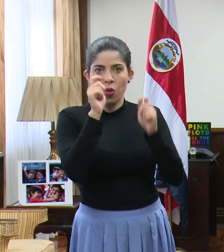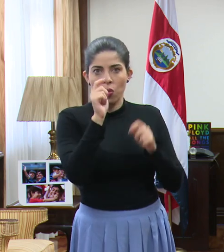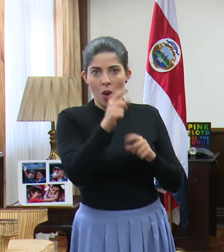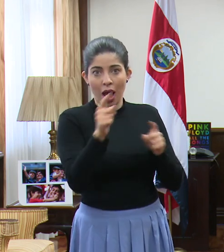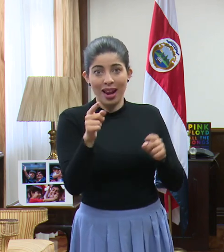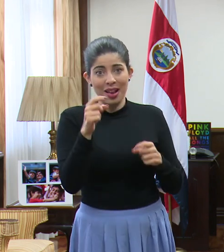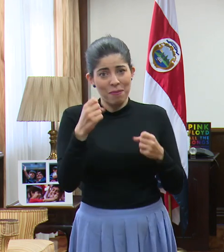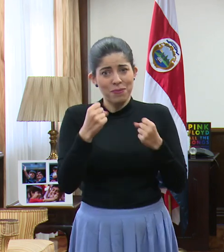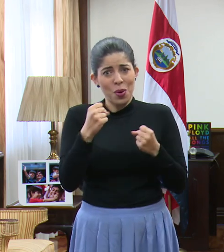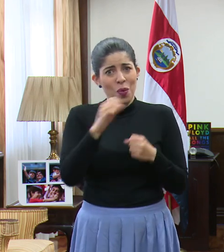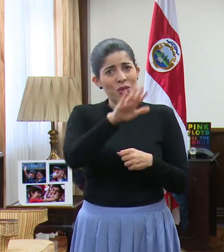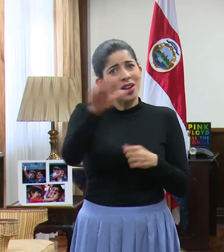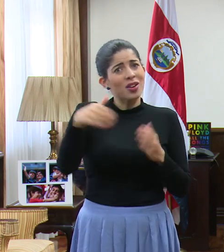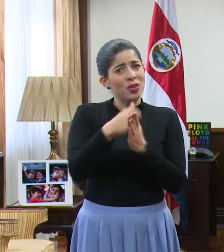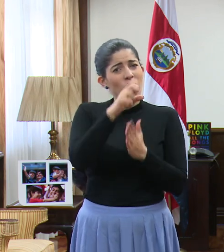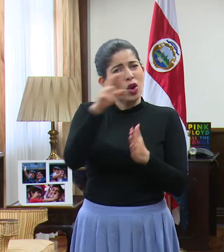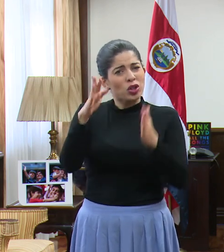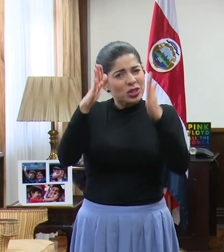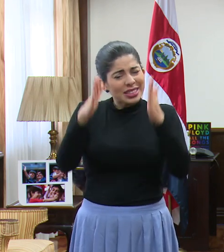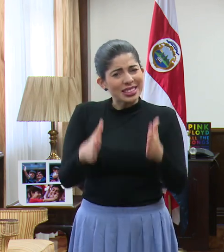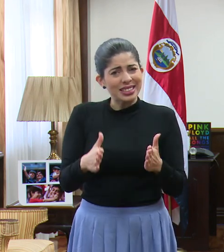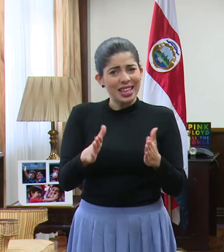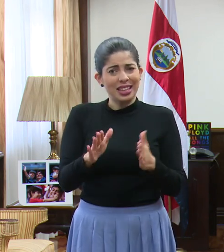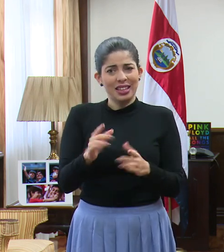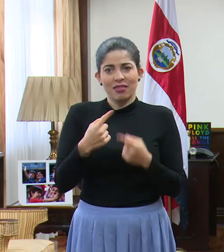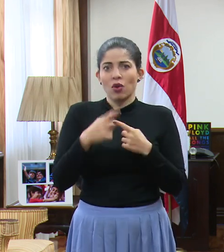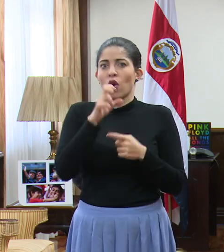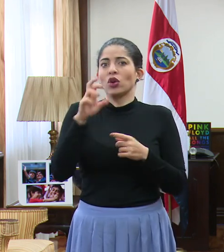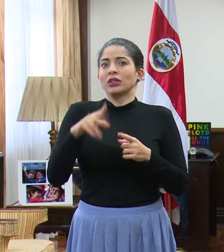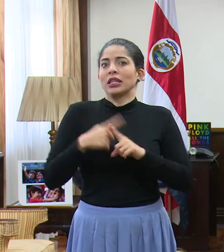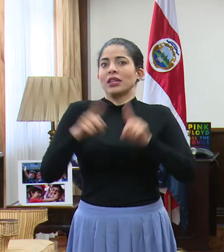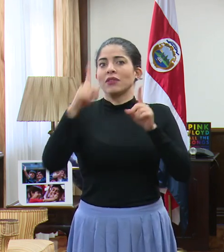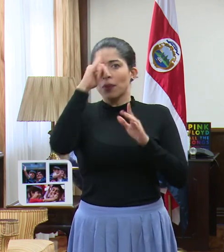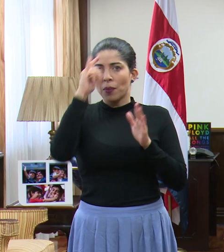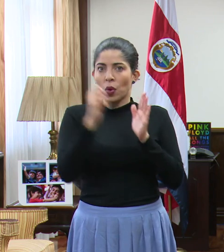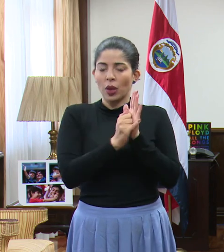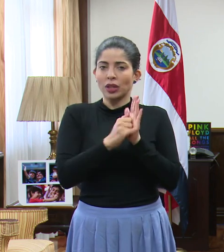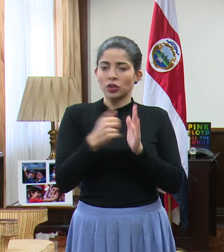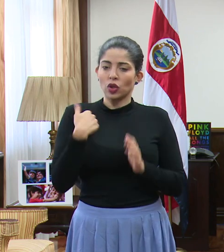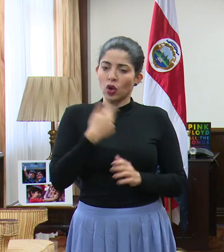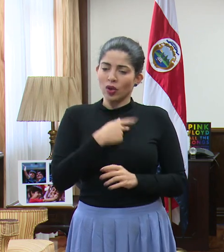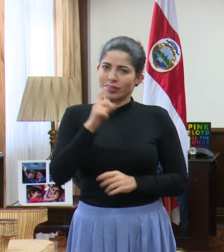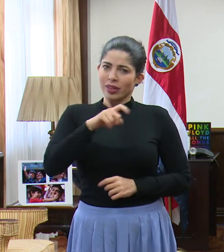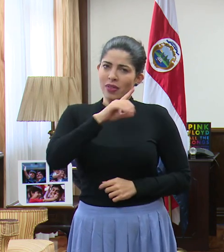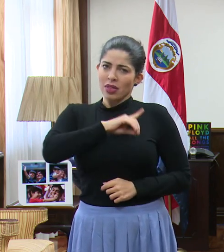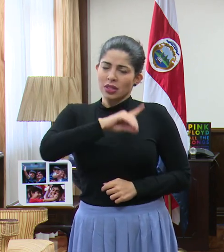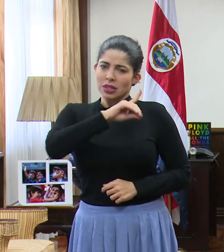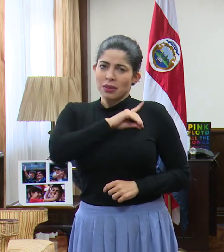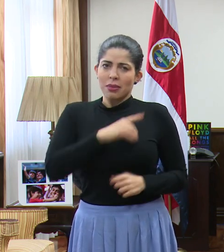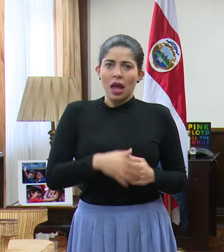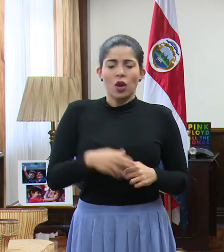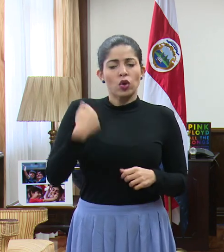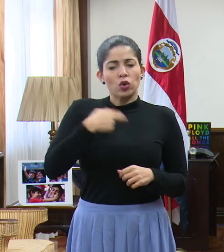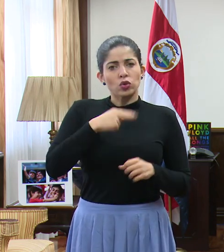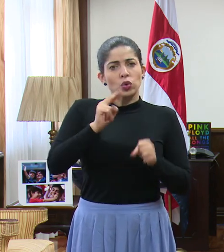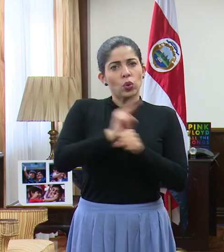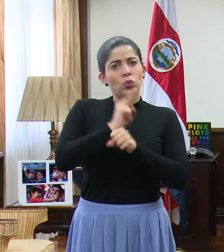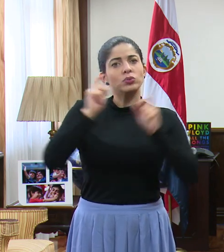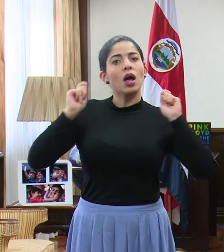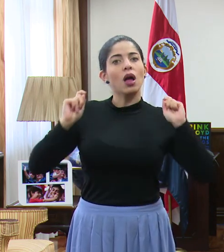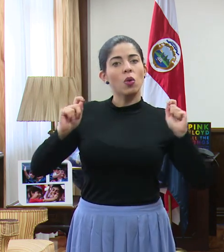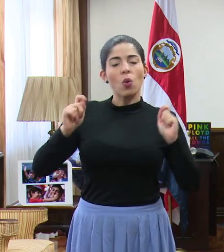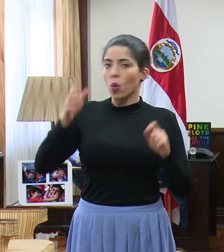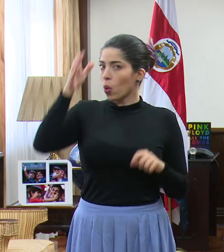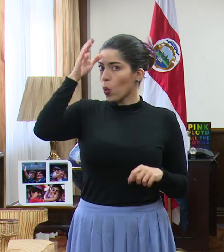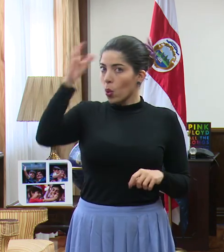el verdadero poder costarricense. Eso es lo que distingue a Costa Rica. Que seamos disciplinados, que usemos nuestra educación,